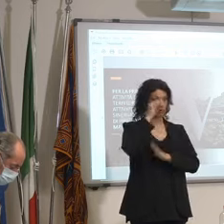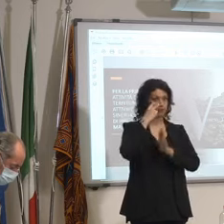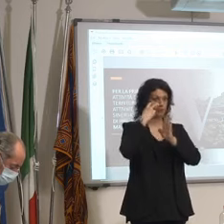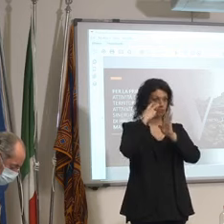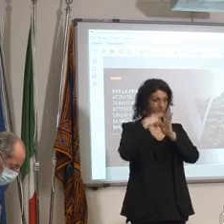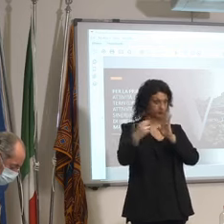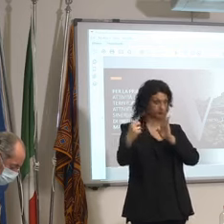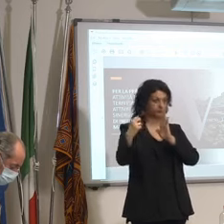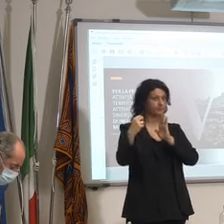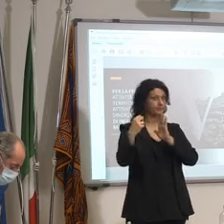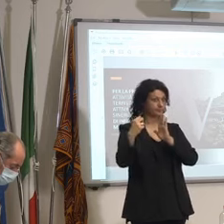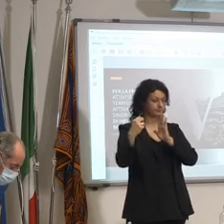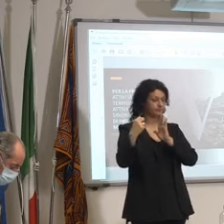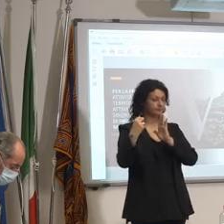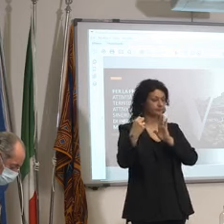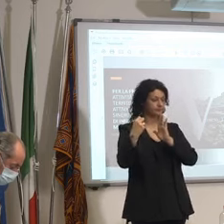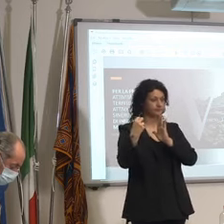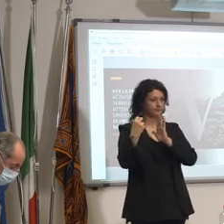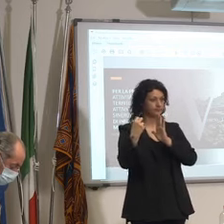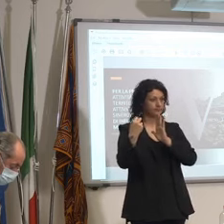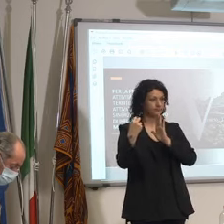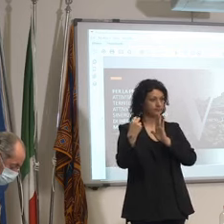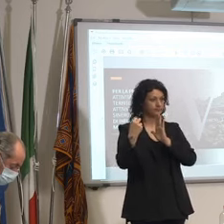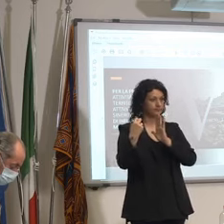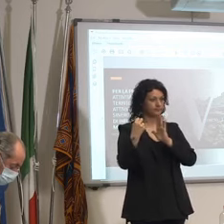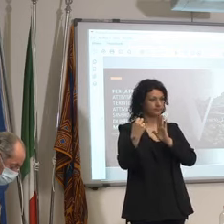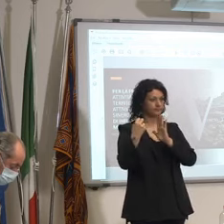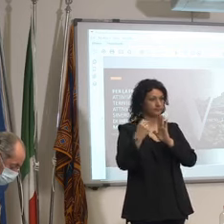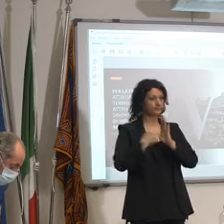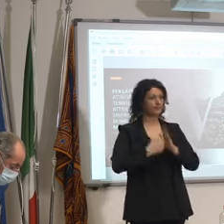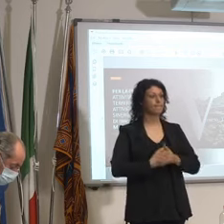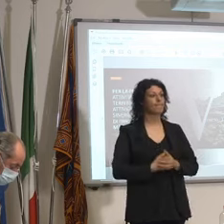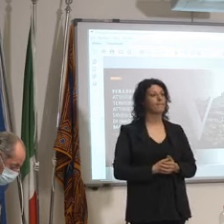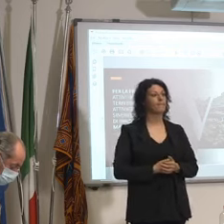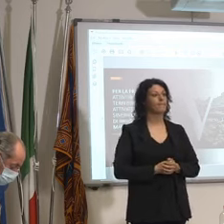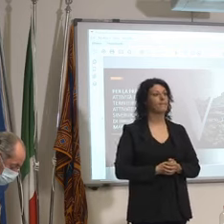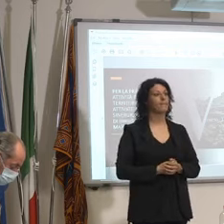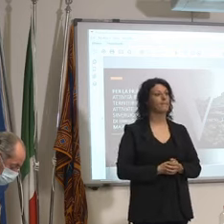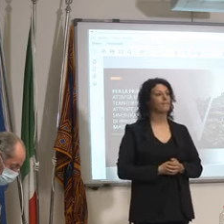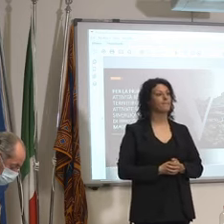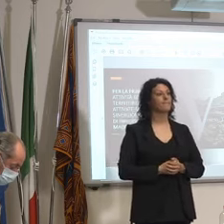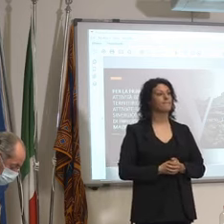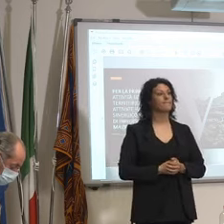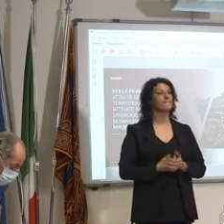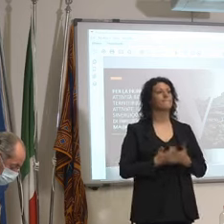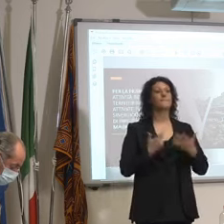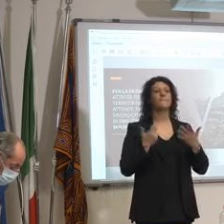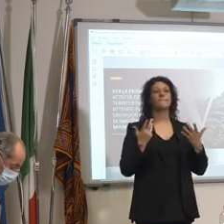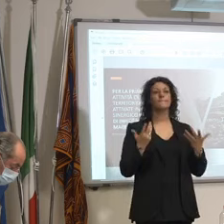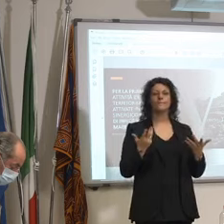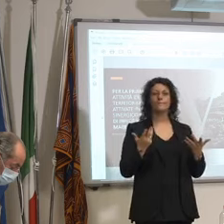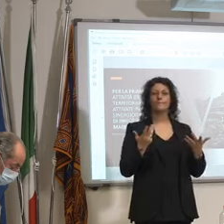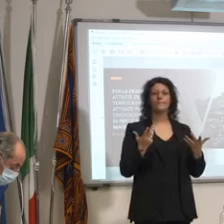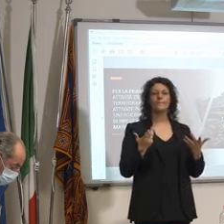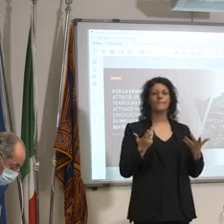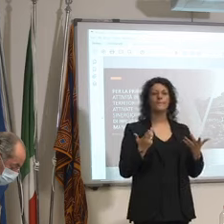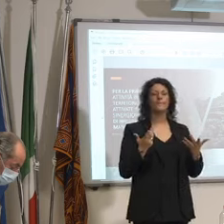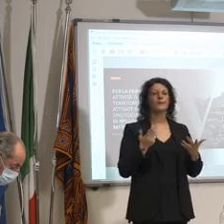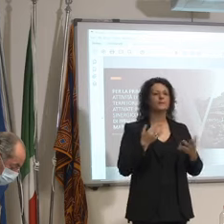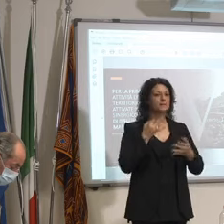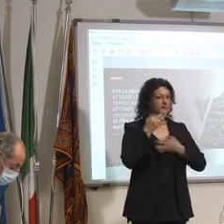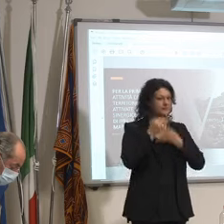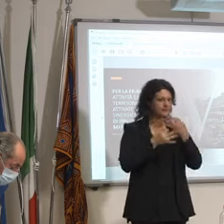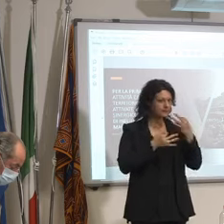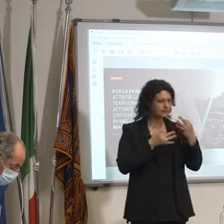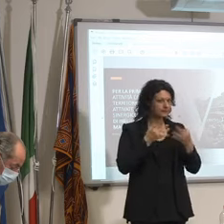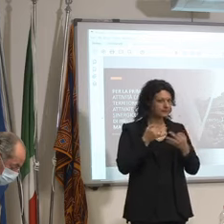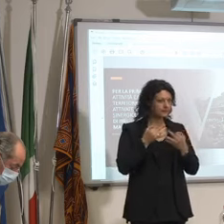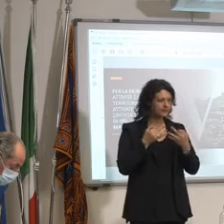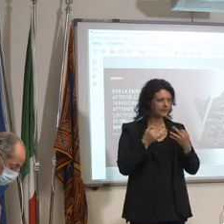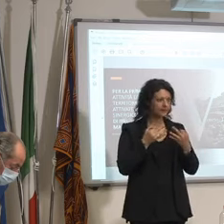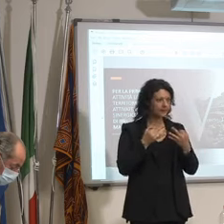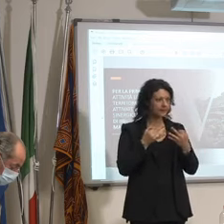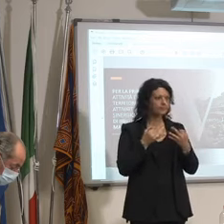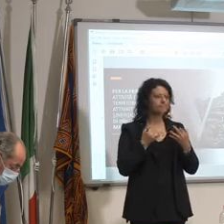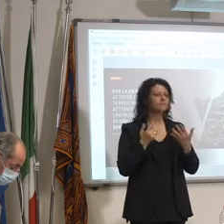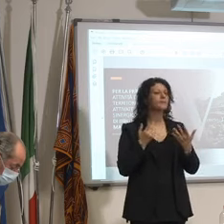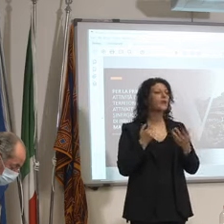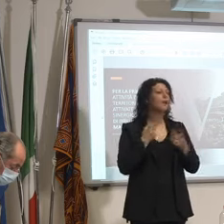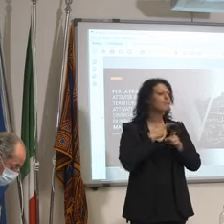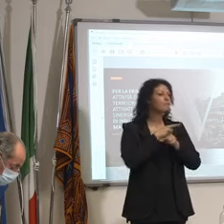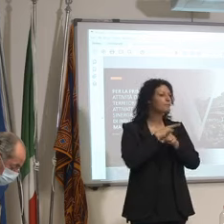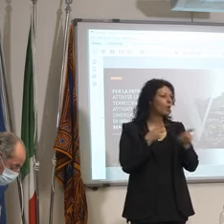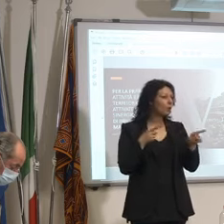di più su certe piccole strutture ecco per cui da questo punto di vista come